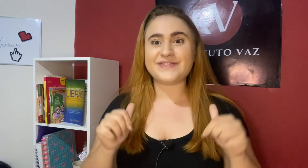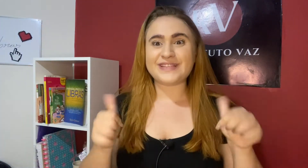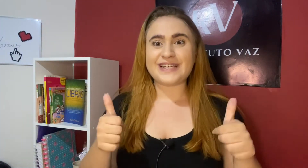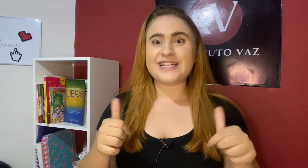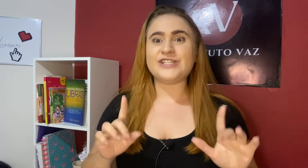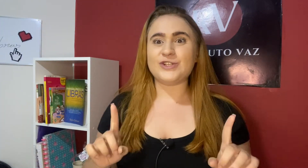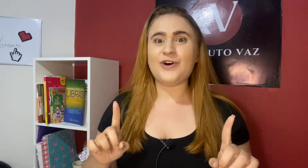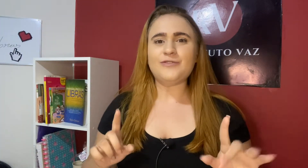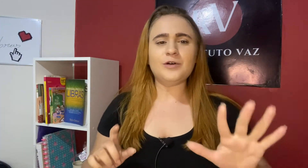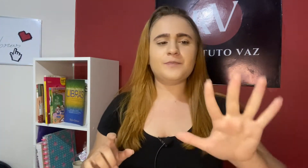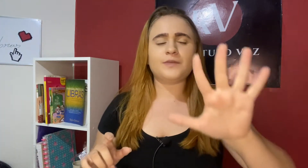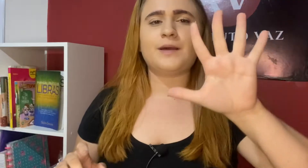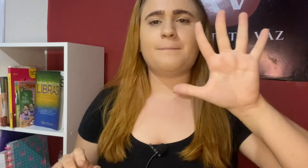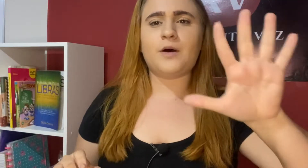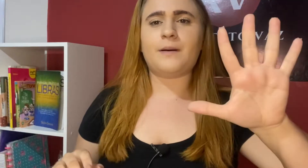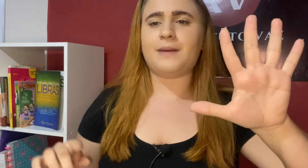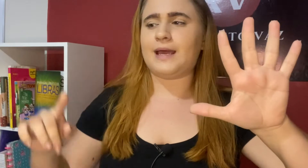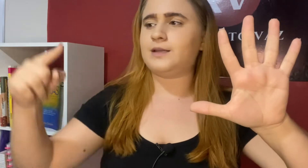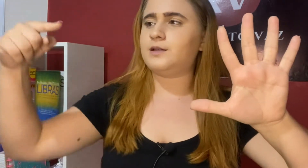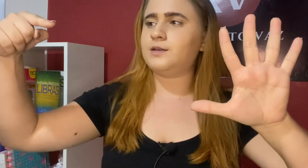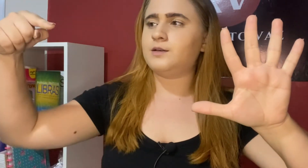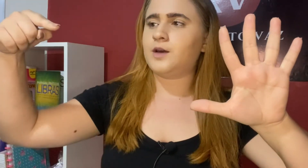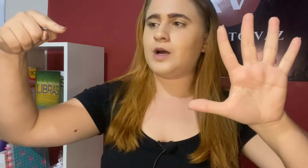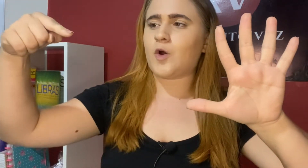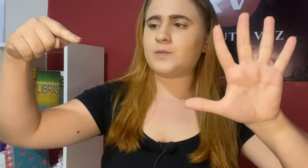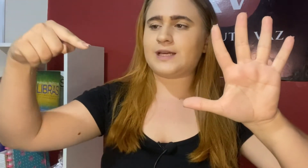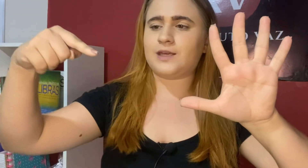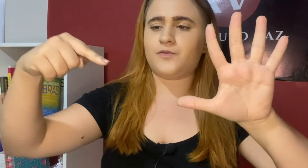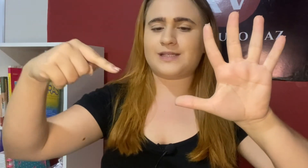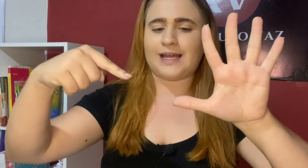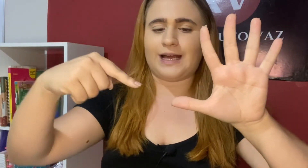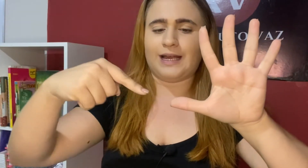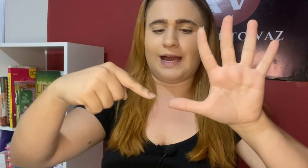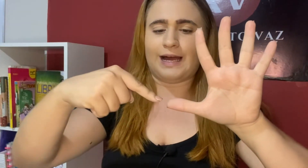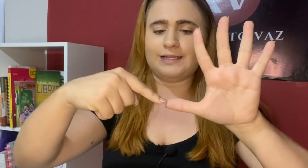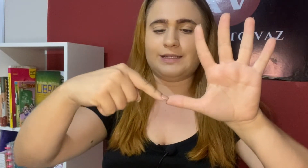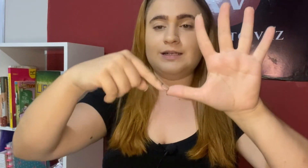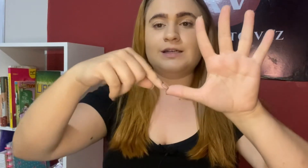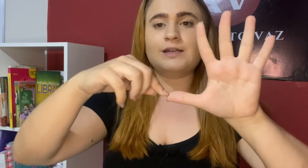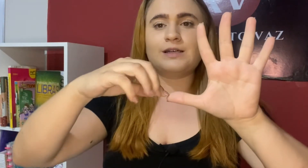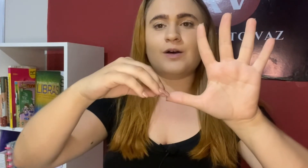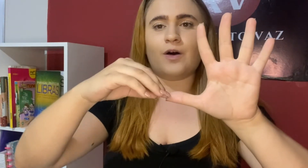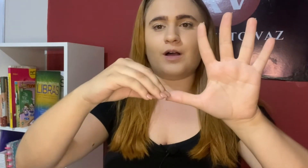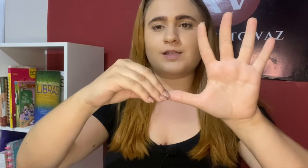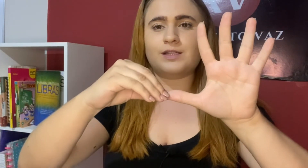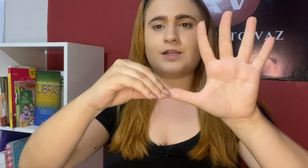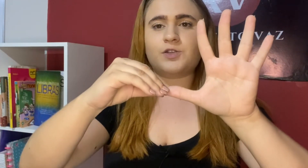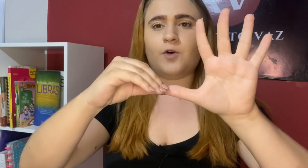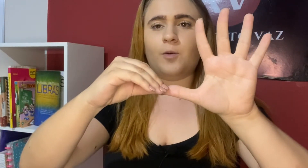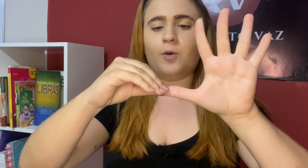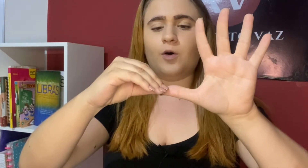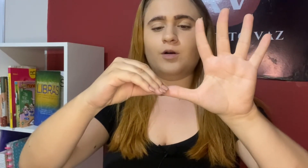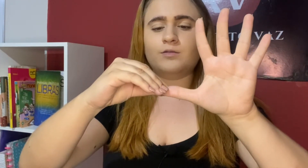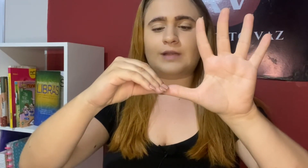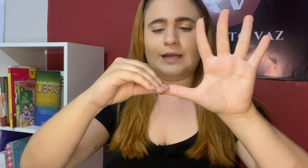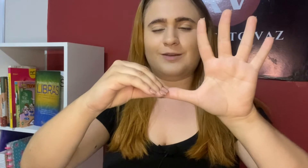De novo, mão aberta, como se aqui fosse a lagarta. Ó, se transformou, tá ali no